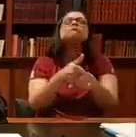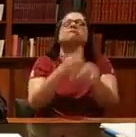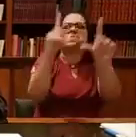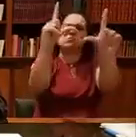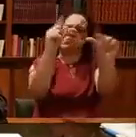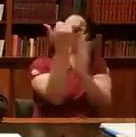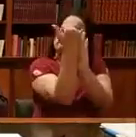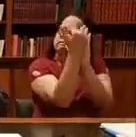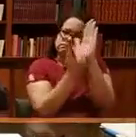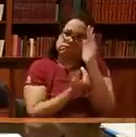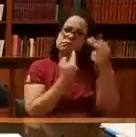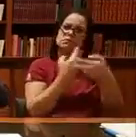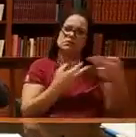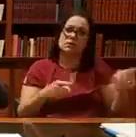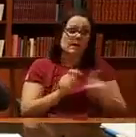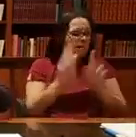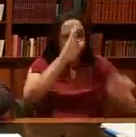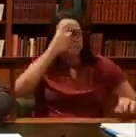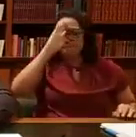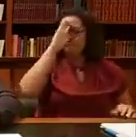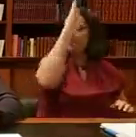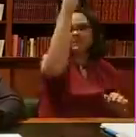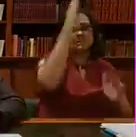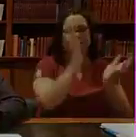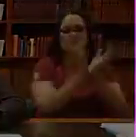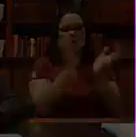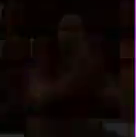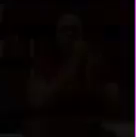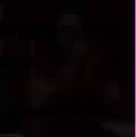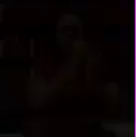vai estruturar esse programa, que vai ser o maior programa de descarbonização do mundo.